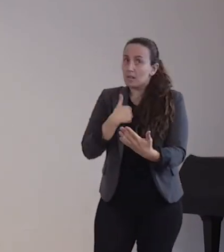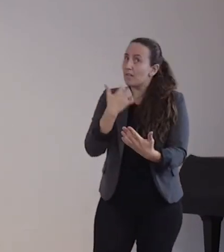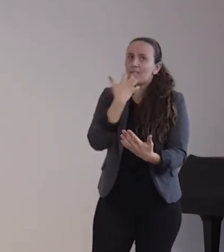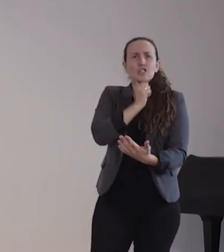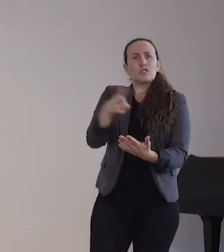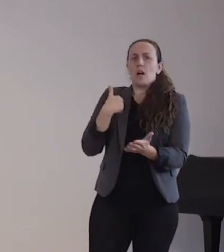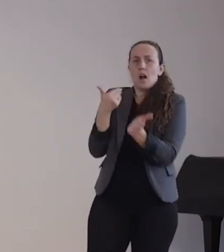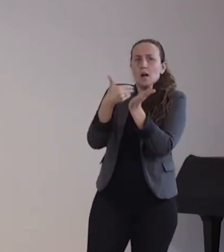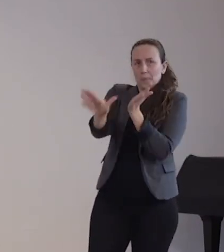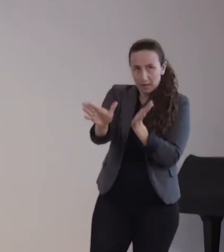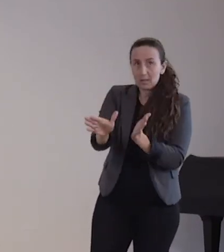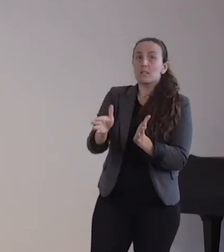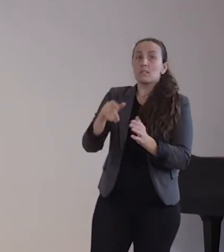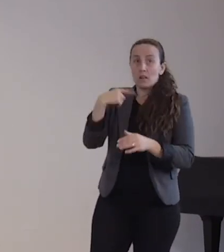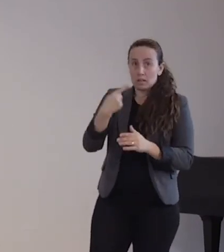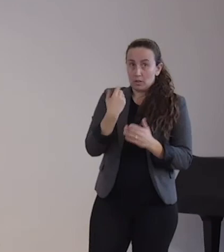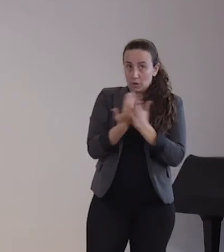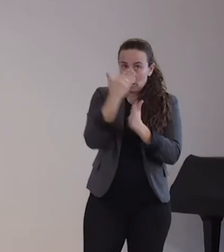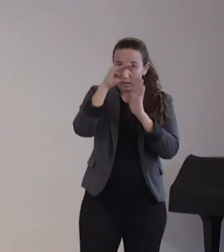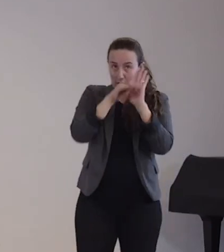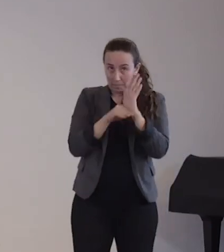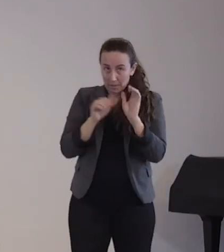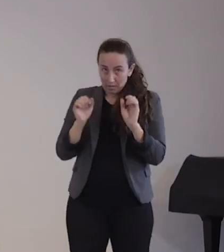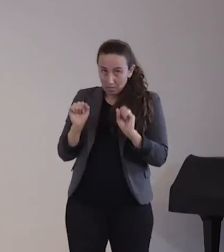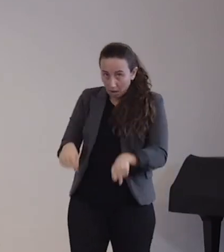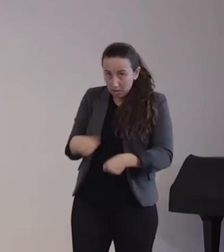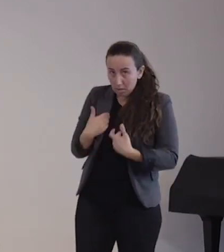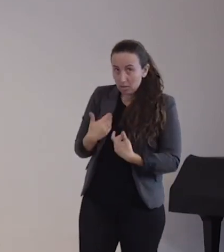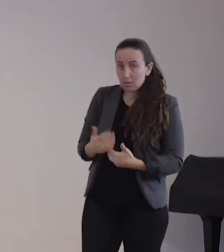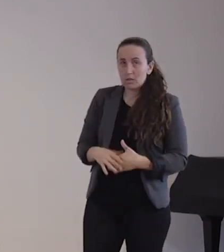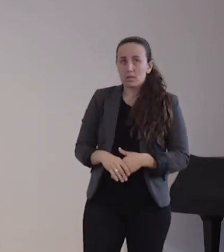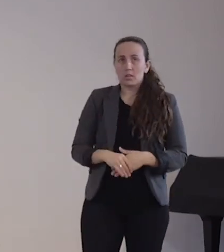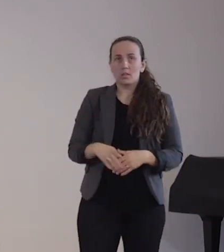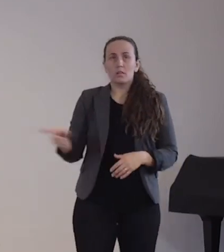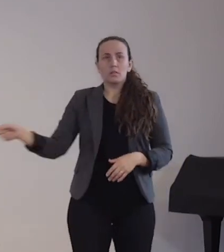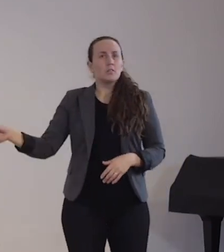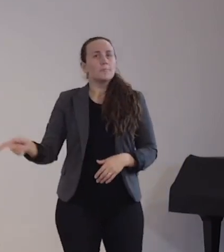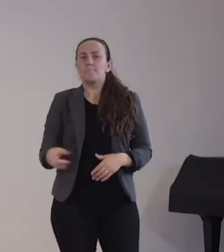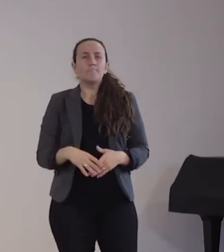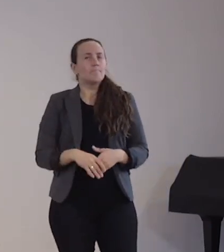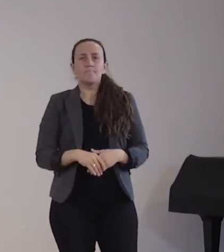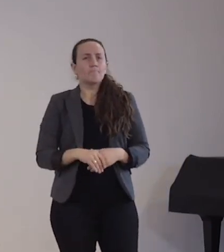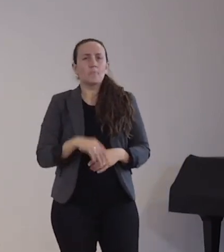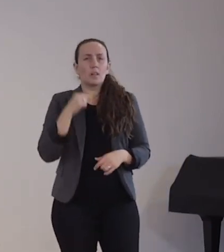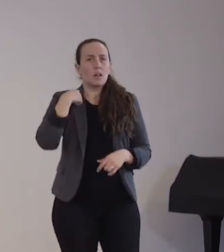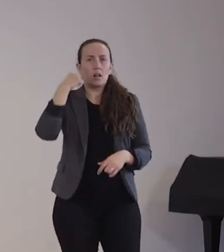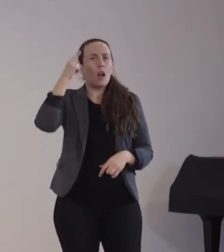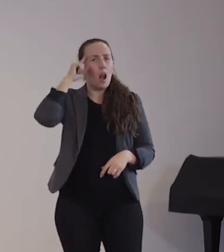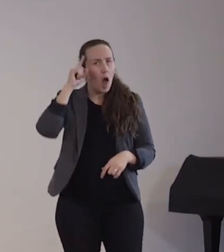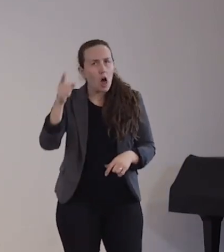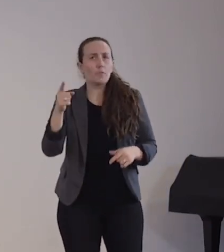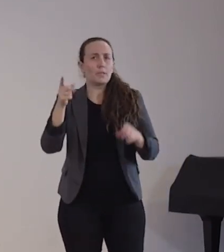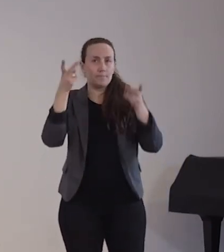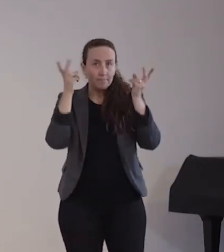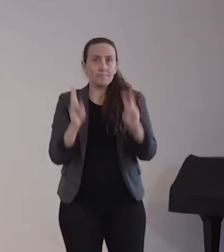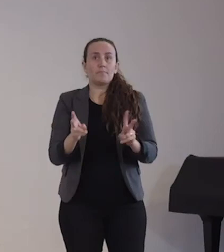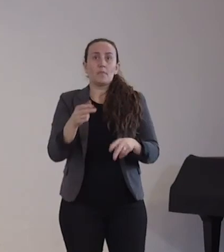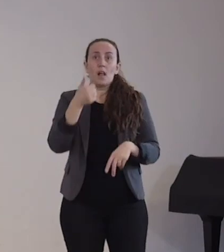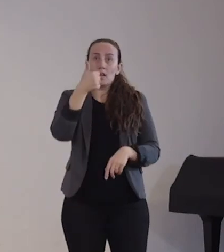Also ein Recht auf einen bestimmten Impfstoff besteht meistens nicht. Es wird im Moment natürlich aufgrund der Knappheit der Impfstoffe